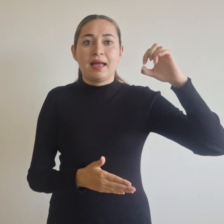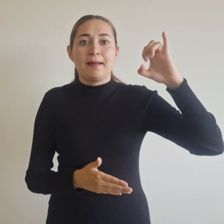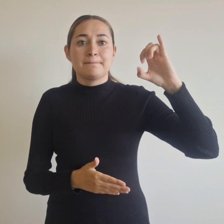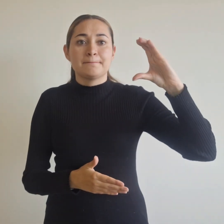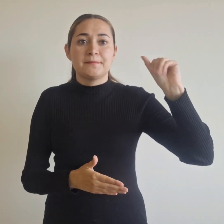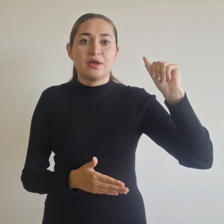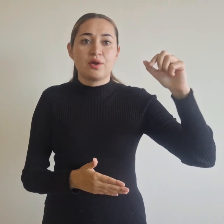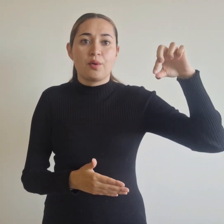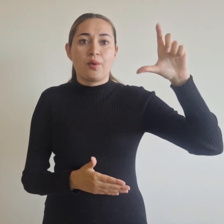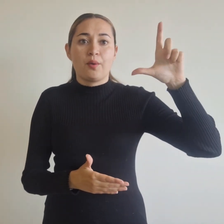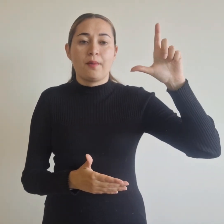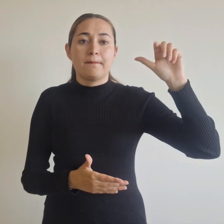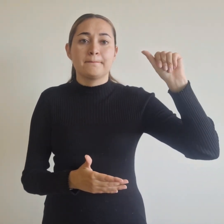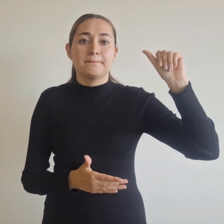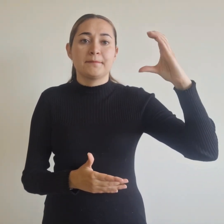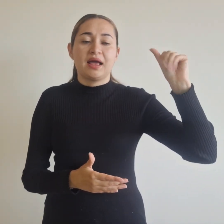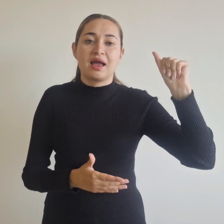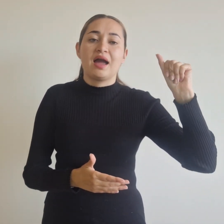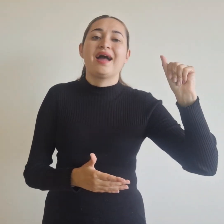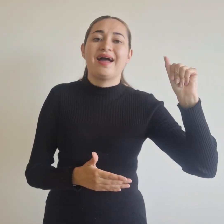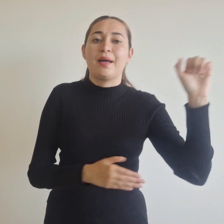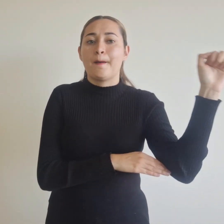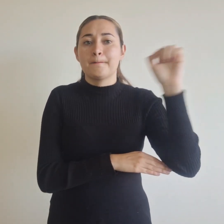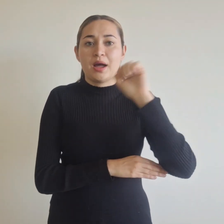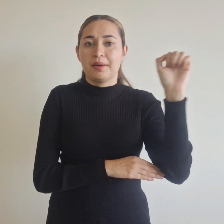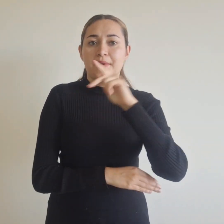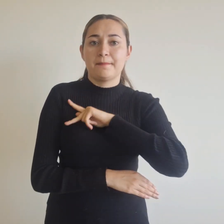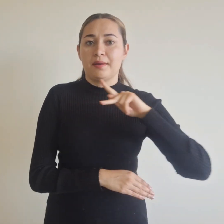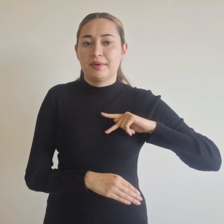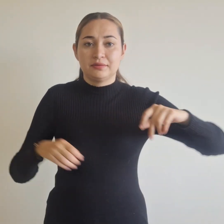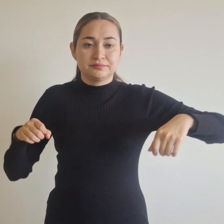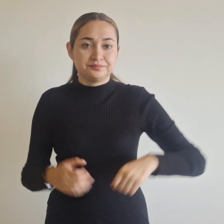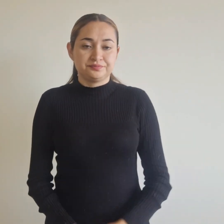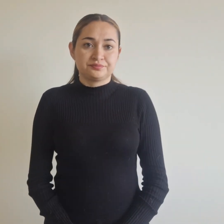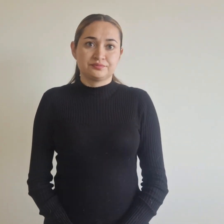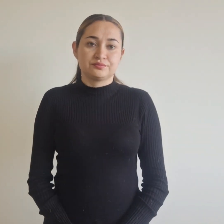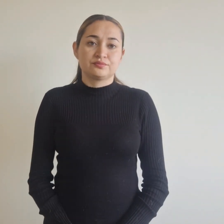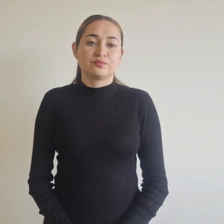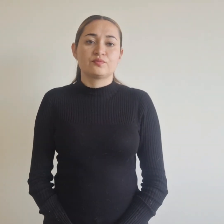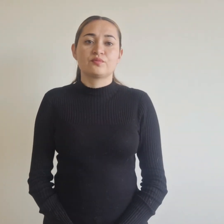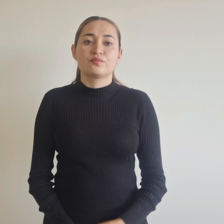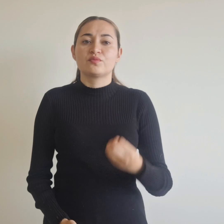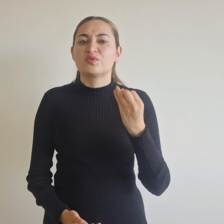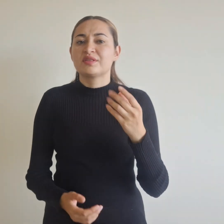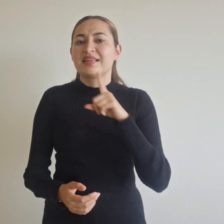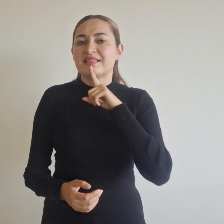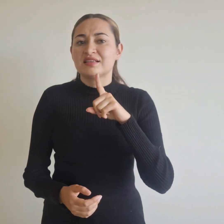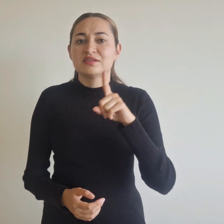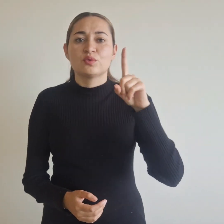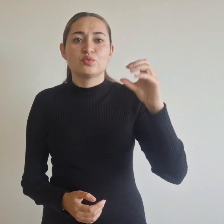Según lo establecido en el Decreto 0011 del 2 de enero de 2024.